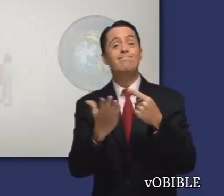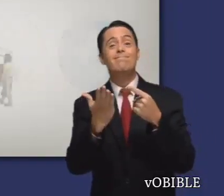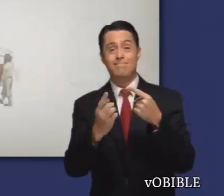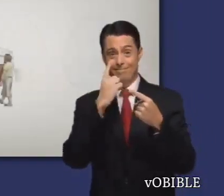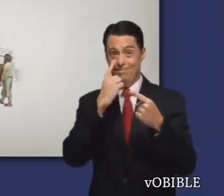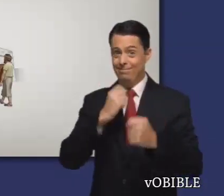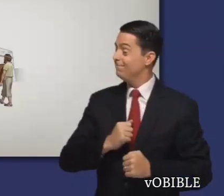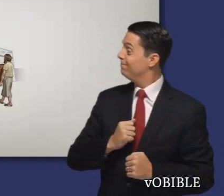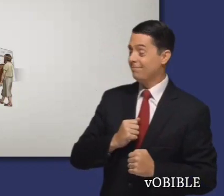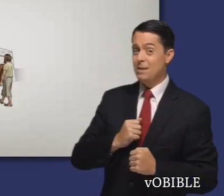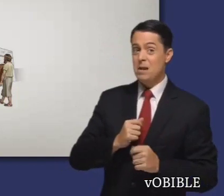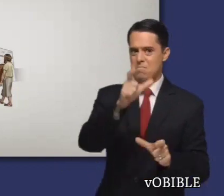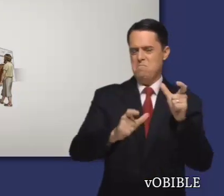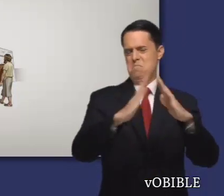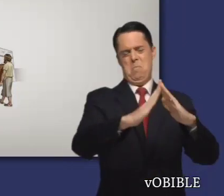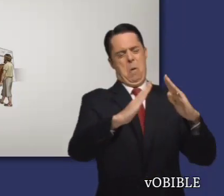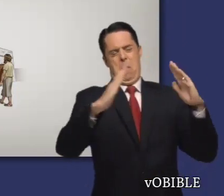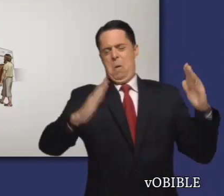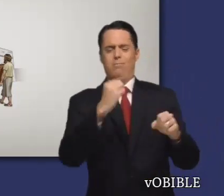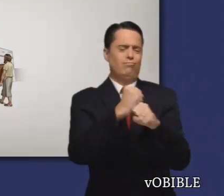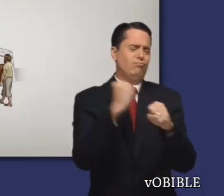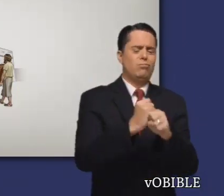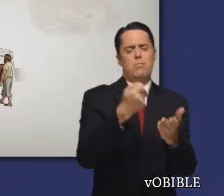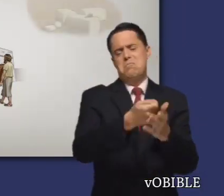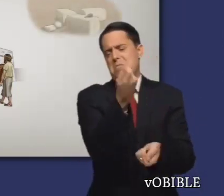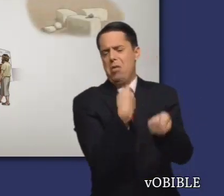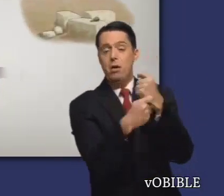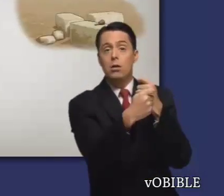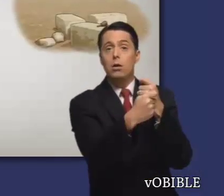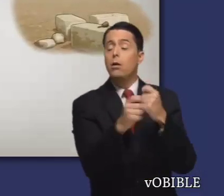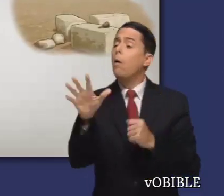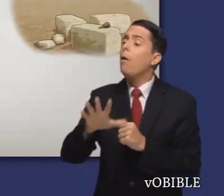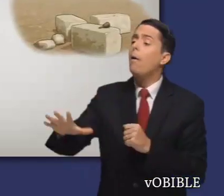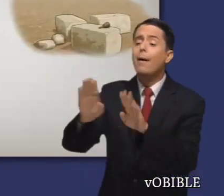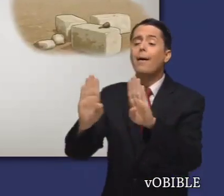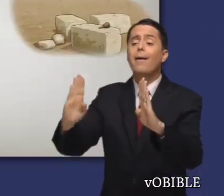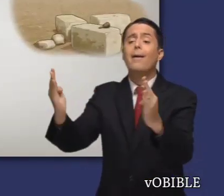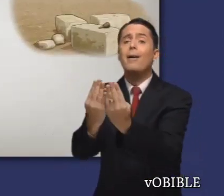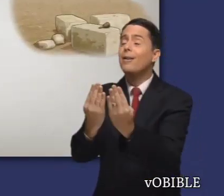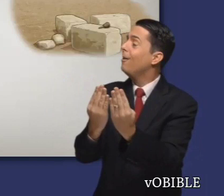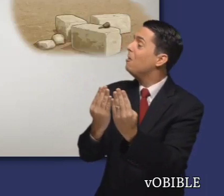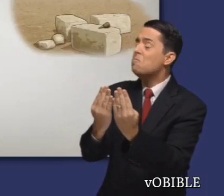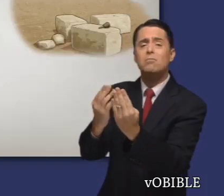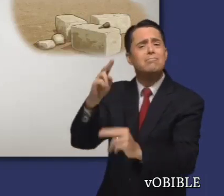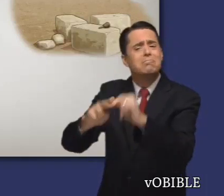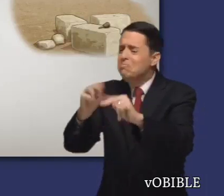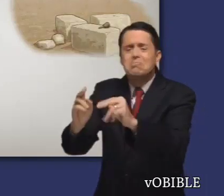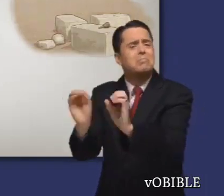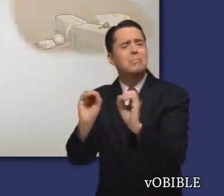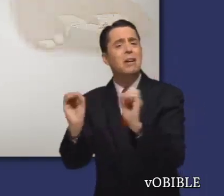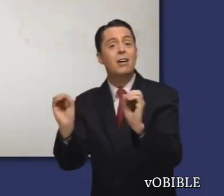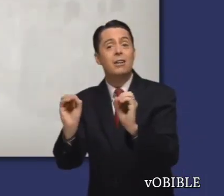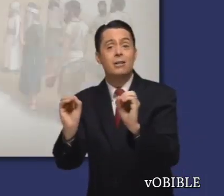capítulo 1, hallamos el primer mensaje, dirigido a quienes sólo se preocupan de sus asuntos y permiten que la casa de Jehová